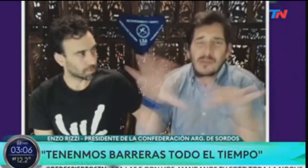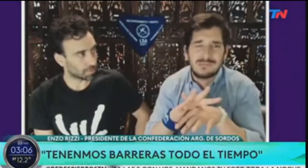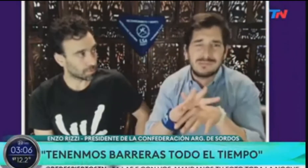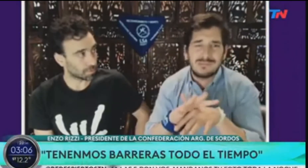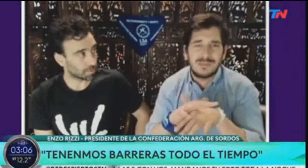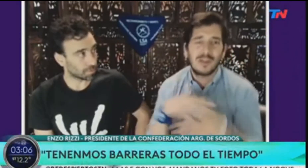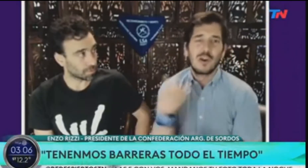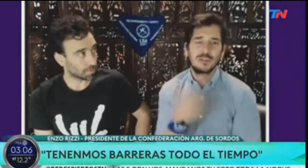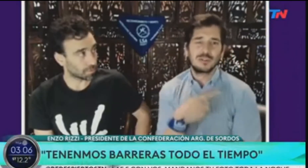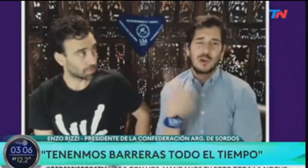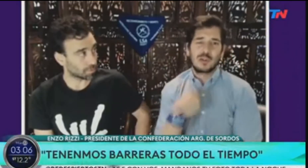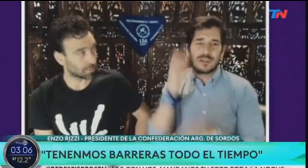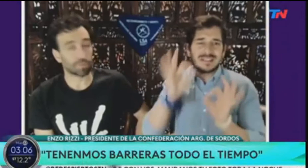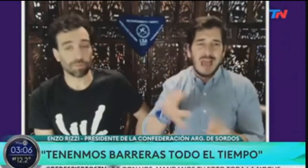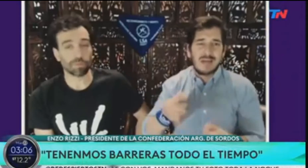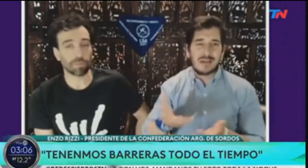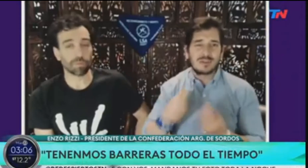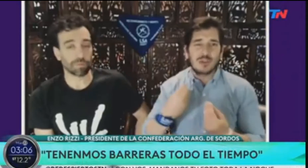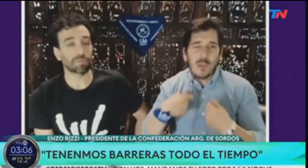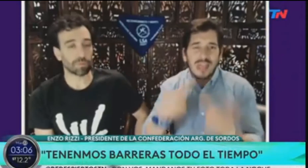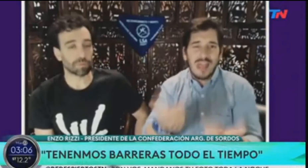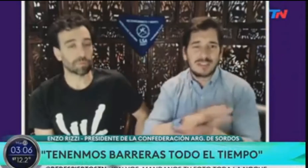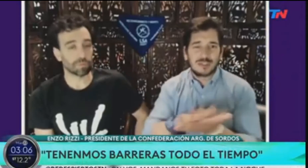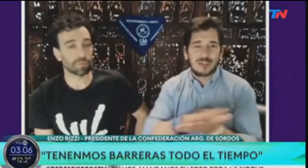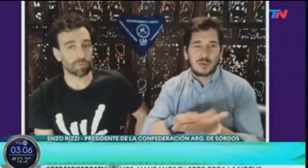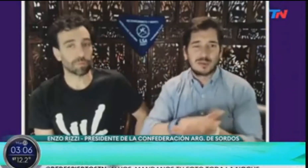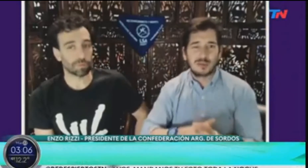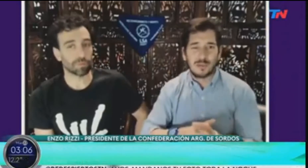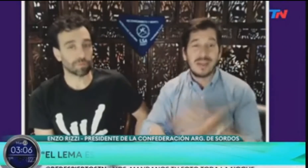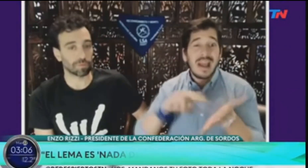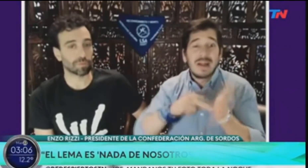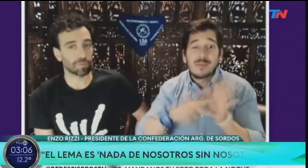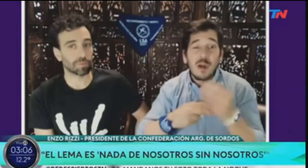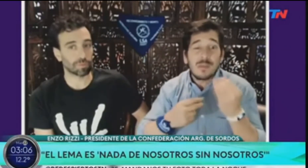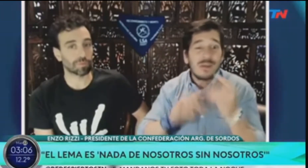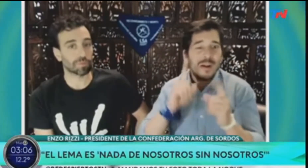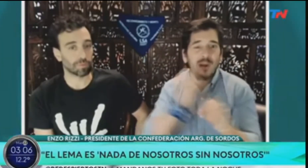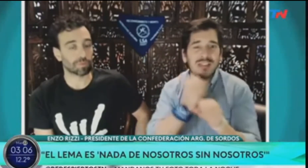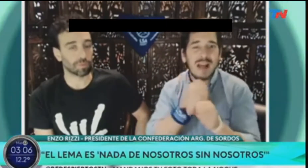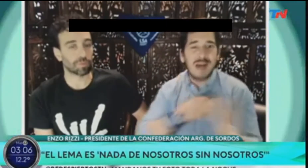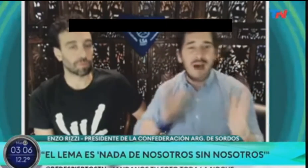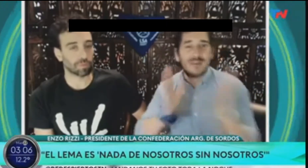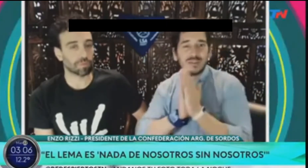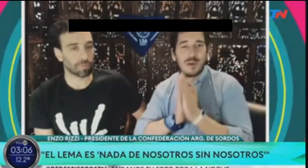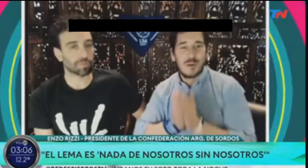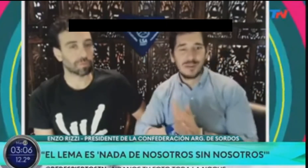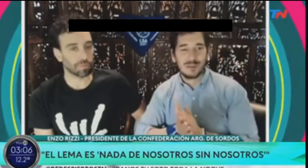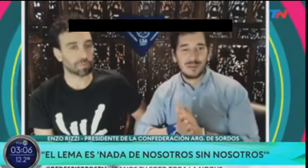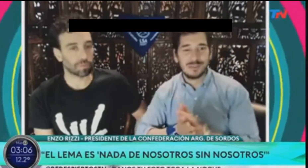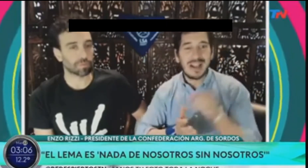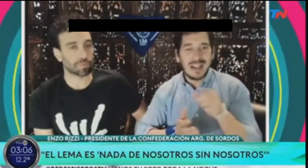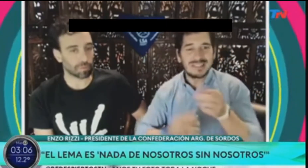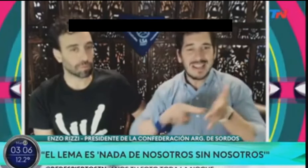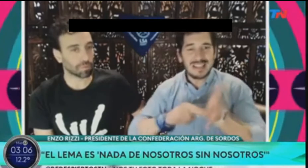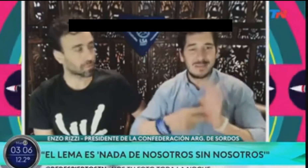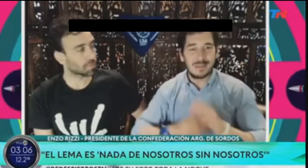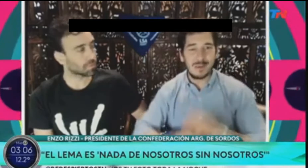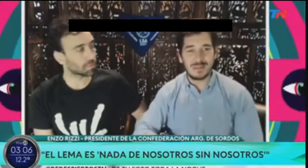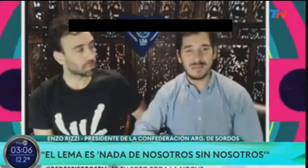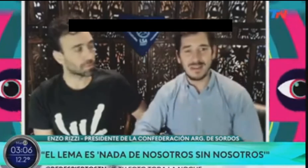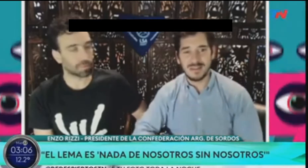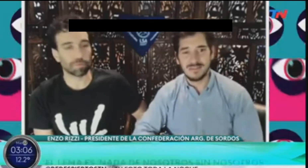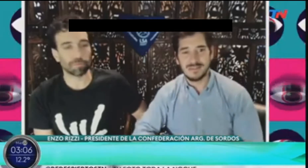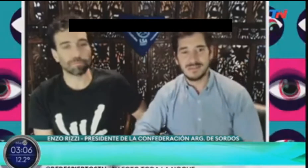¿Quién tiene que dar la efectiva solución? Los que sabemos qué es lo que se necesita, somos